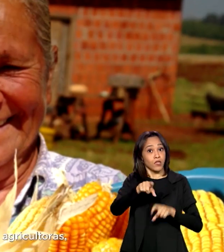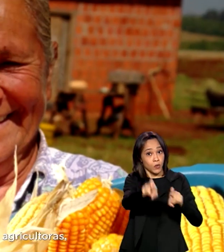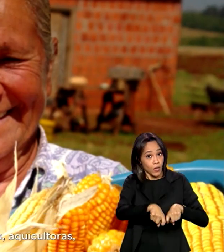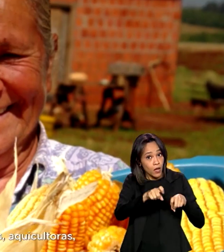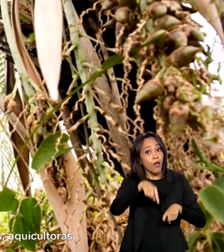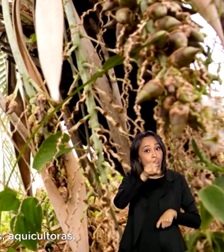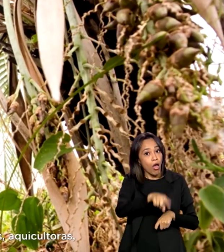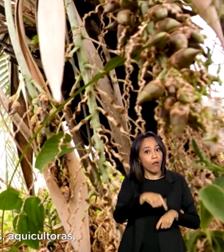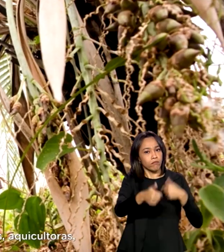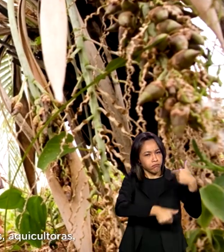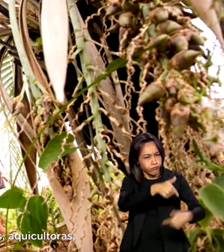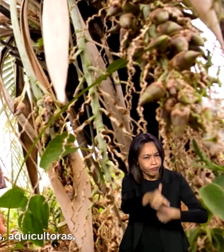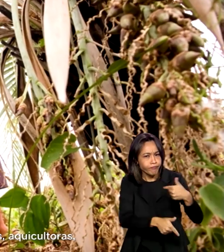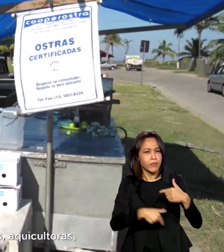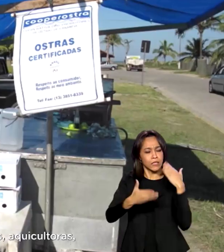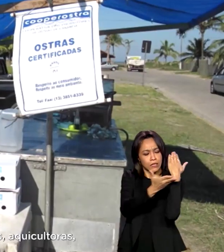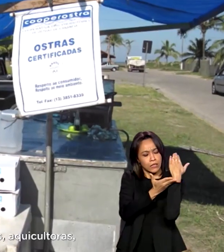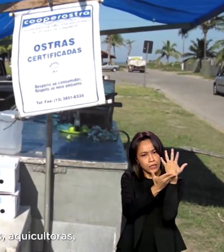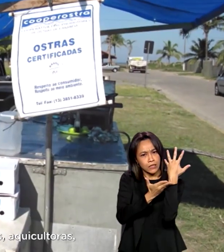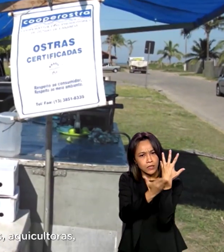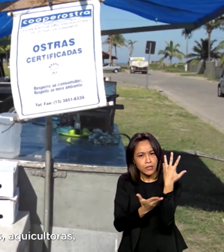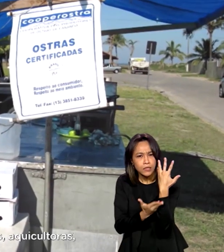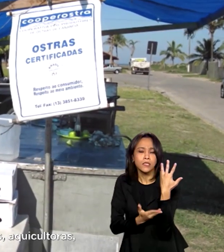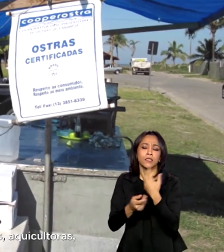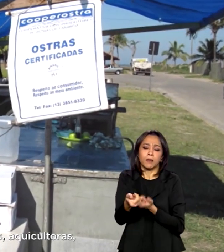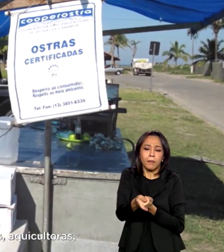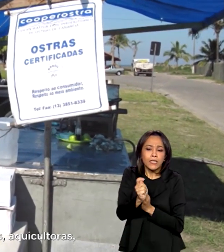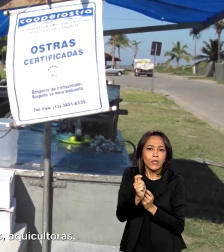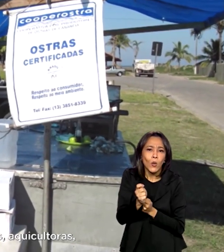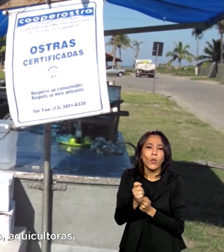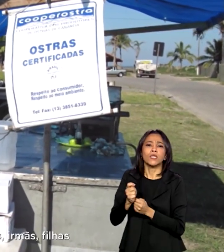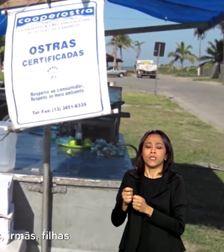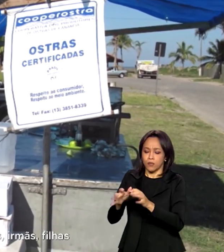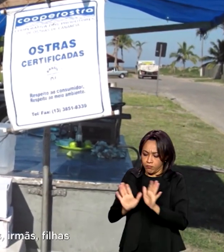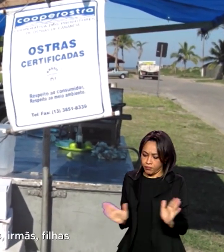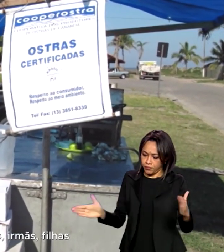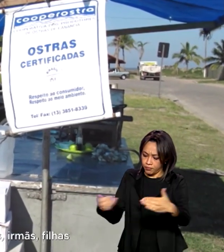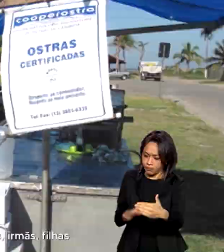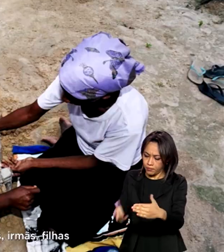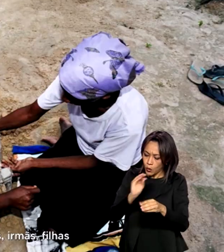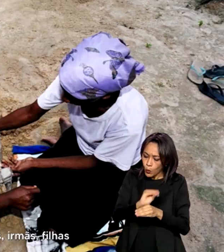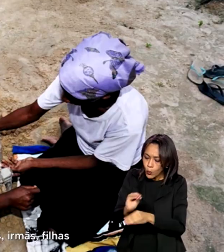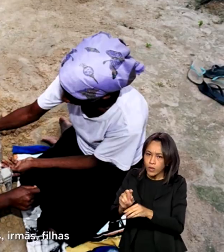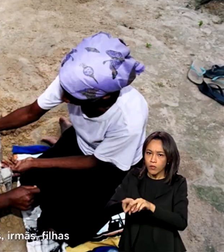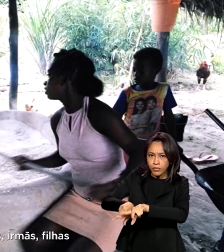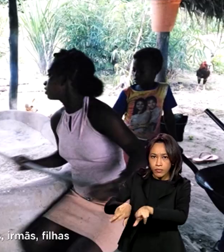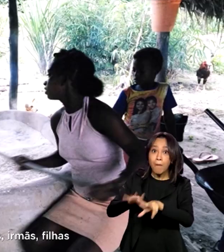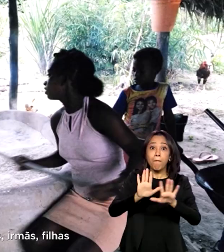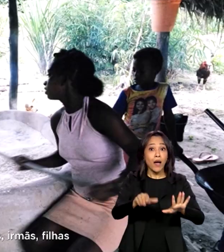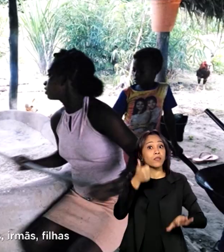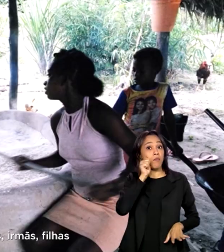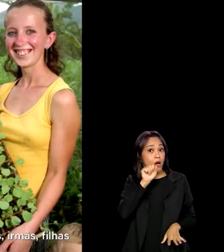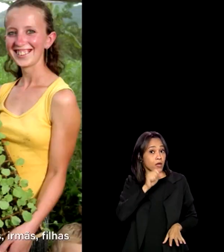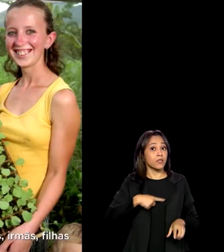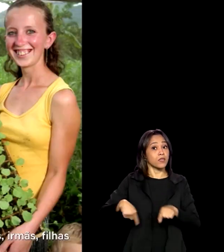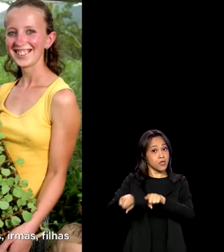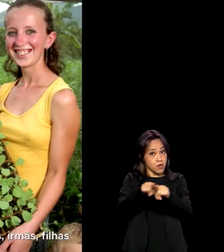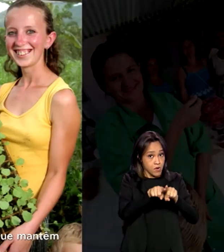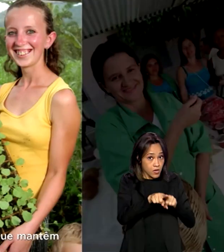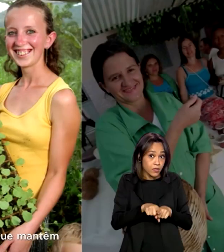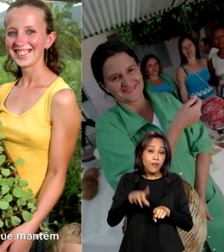agricultoras, extrativistas, pescadoras, aquicultoras, mas também são mães, irmãs,